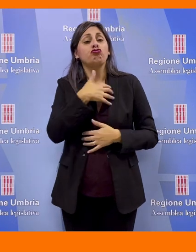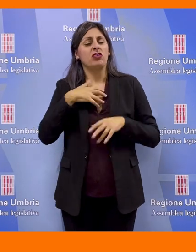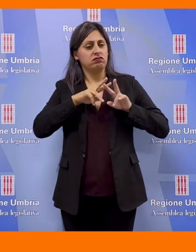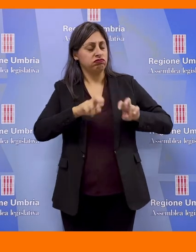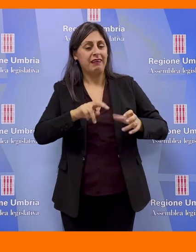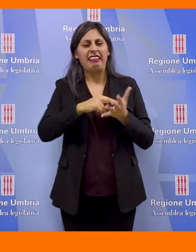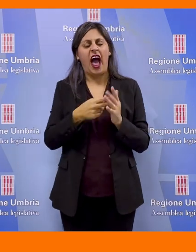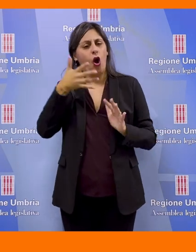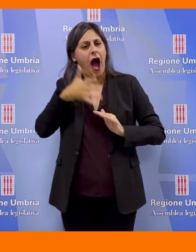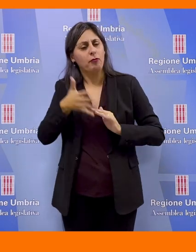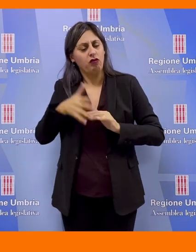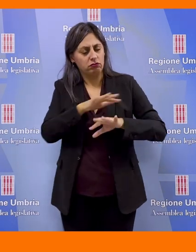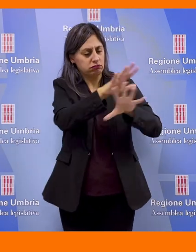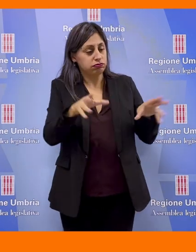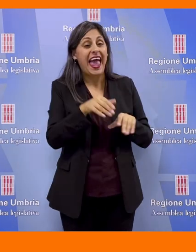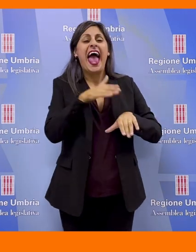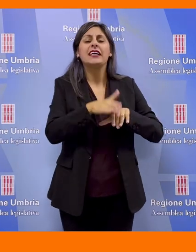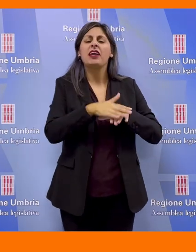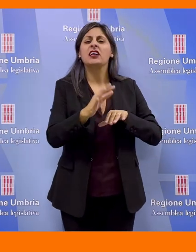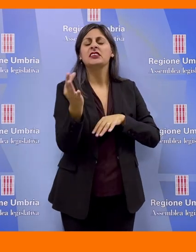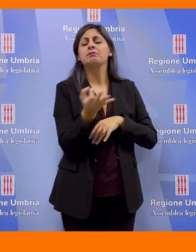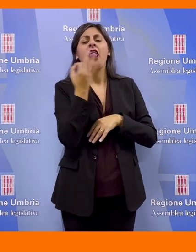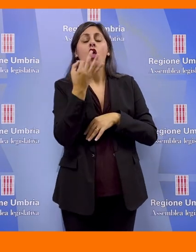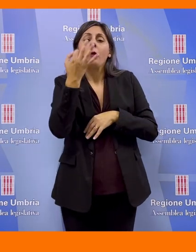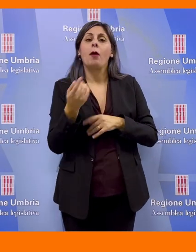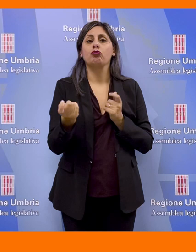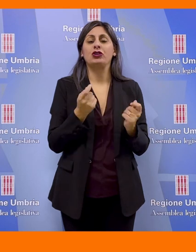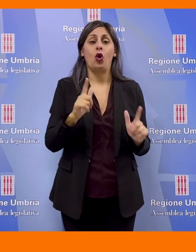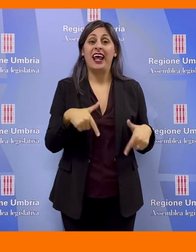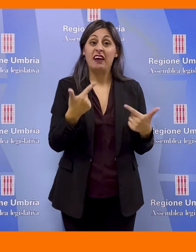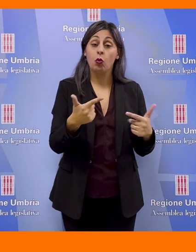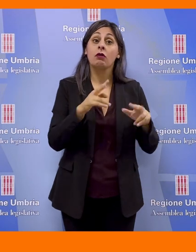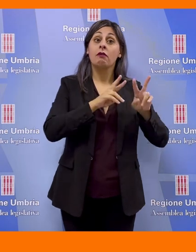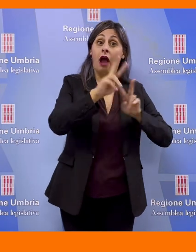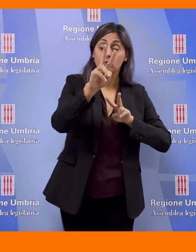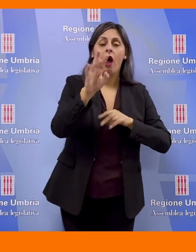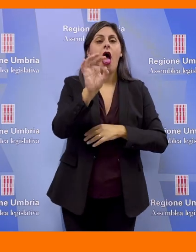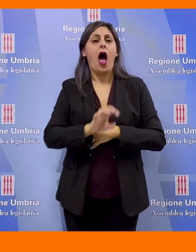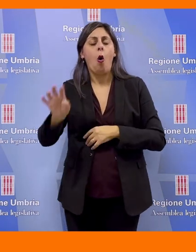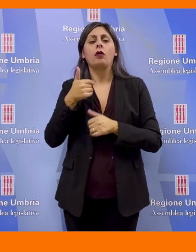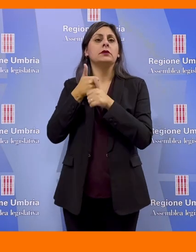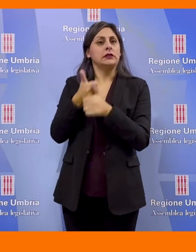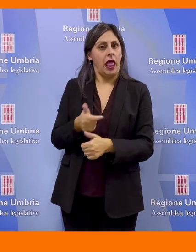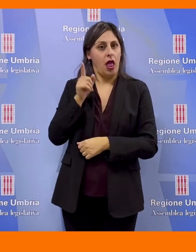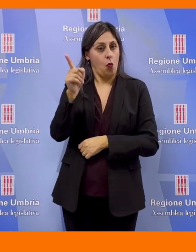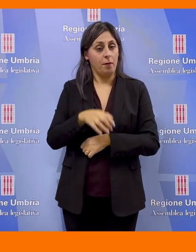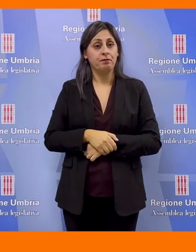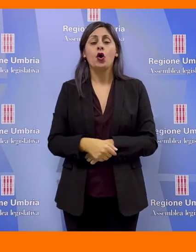da studi scientifici e approfondimenti tecnici sulle migliori esperienze relative alla gestione dei rifiuti, sia a livello nazionale che europeo.